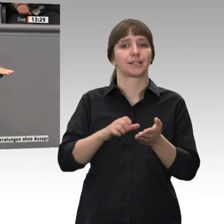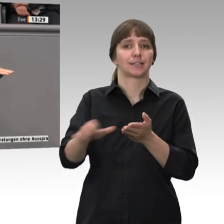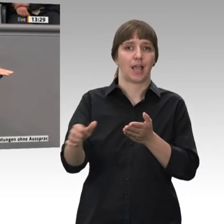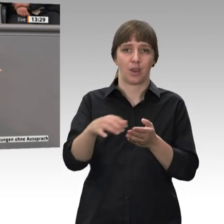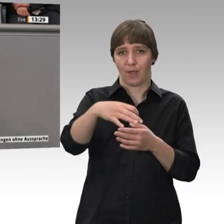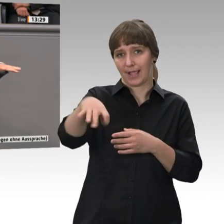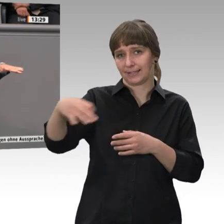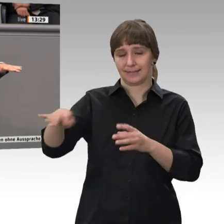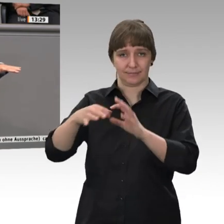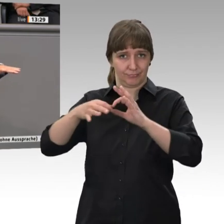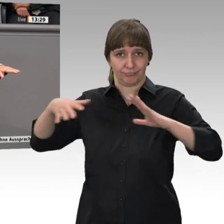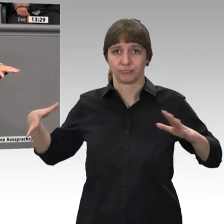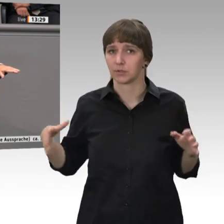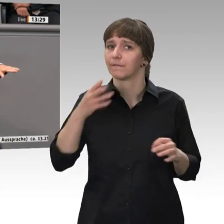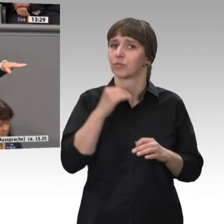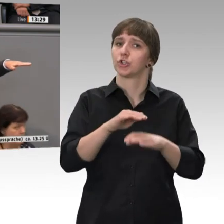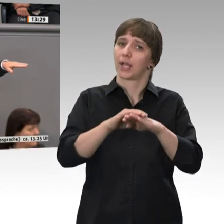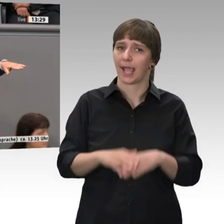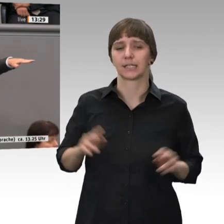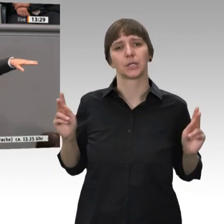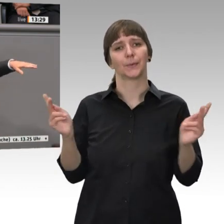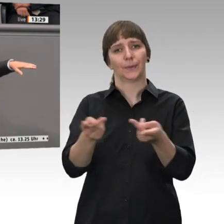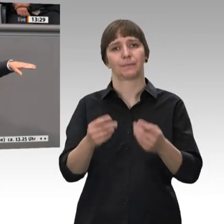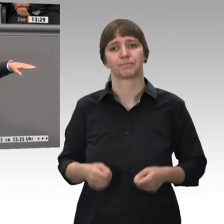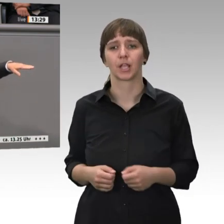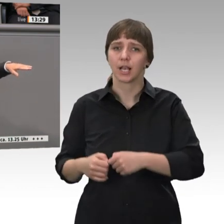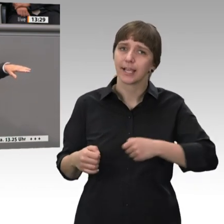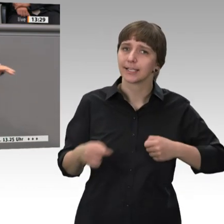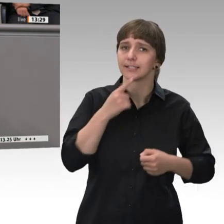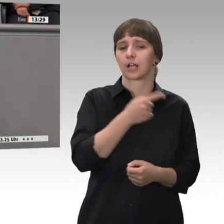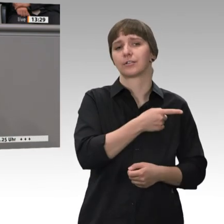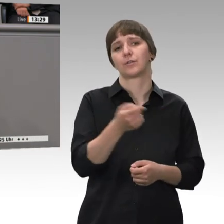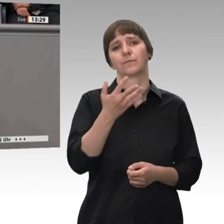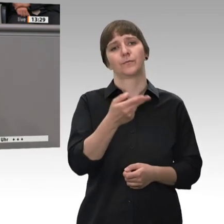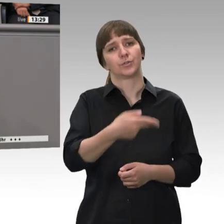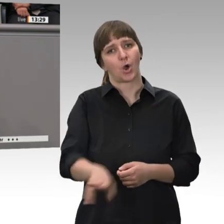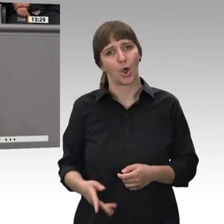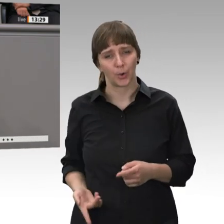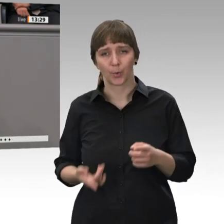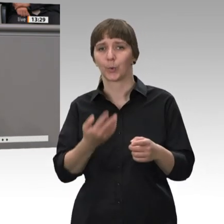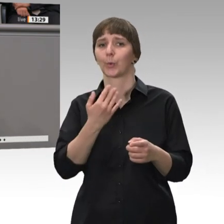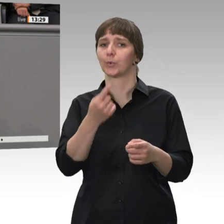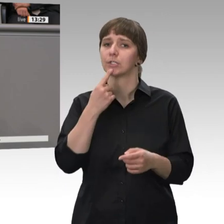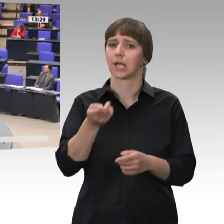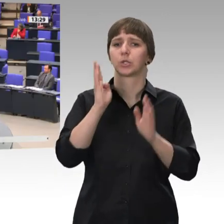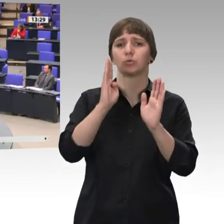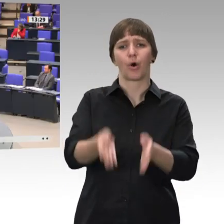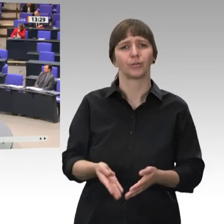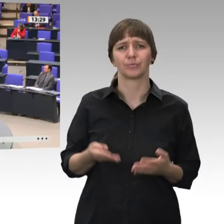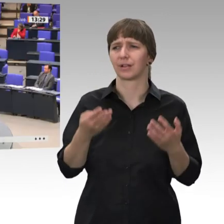eine gleiche Rente herauskommt. Die Linken 1 050 Euro, Sie 990 oder 980 Euro bei